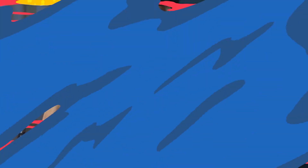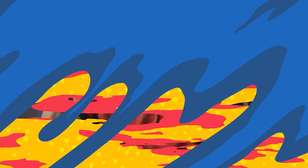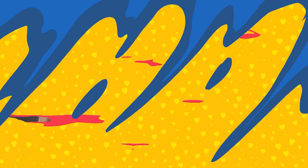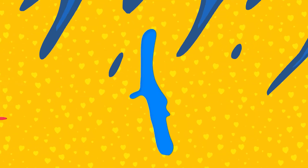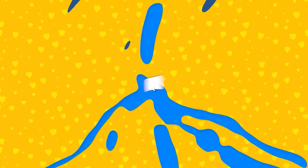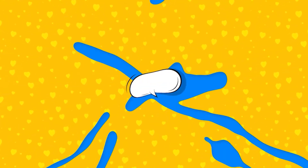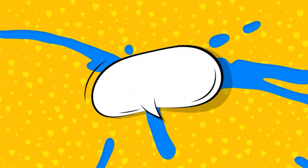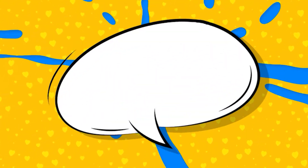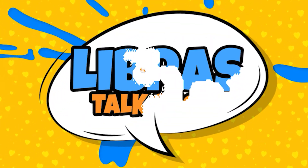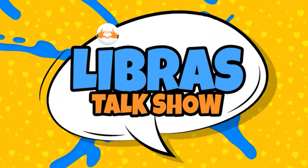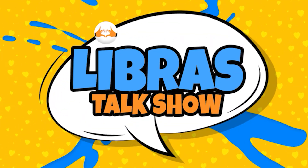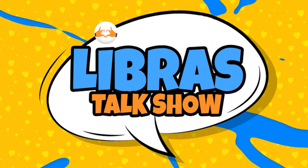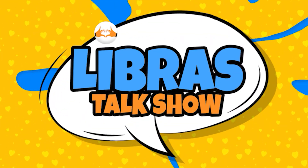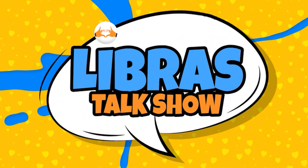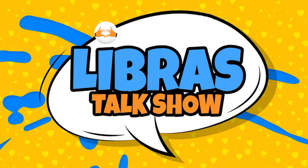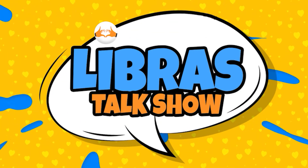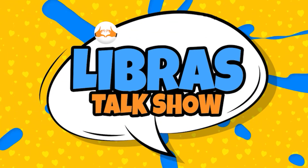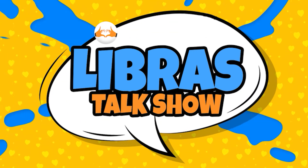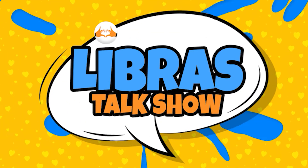Tchau, balançando as